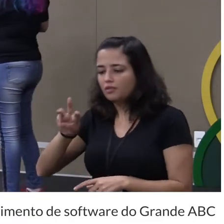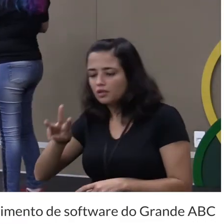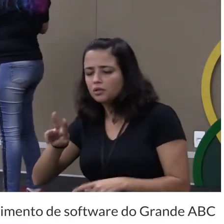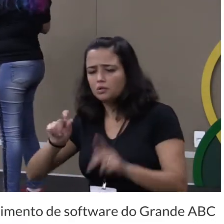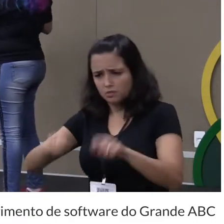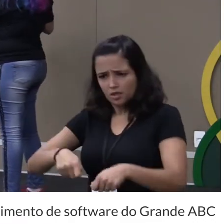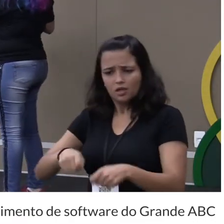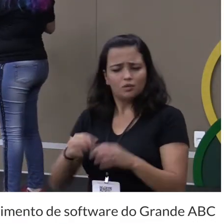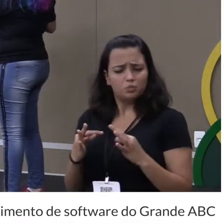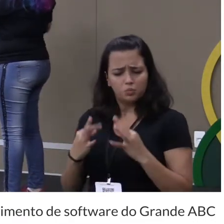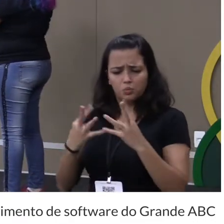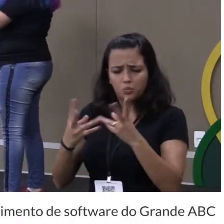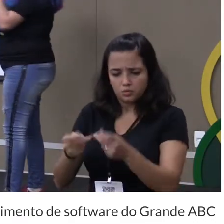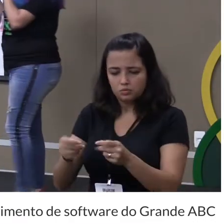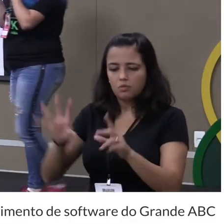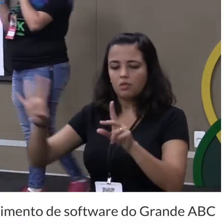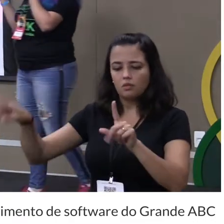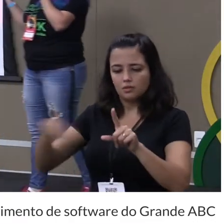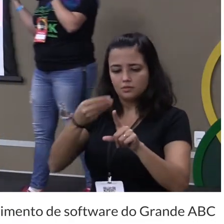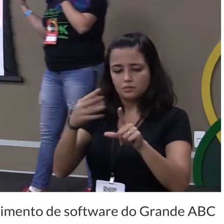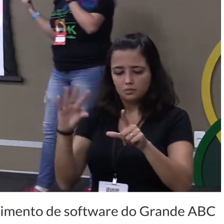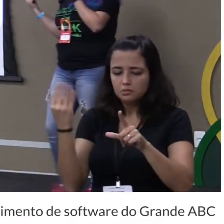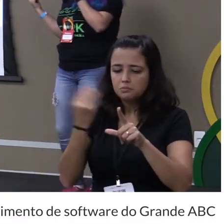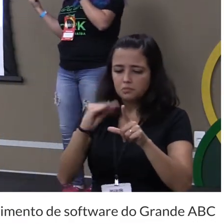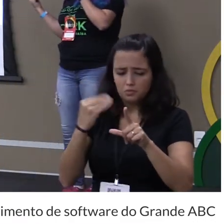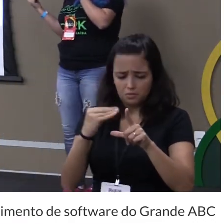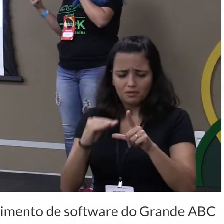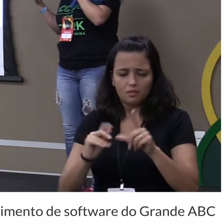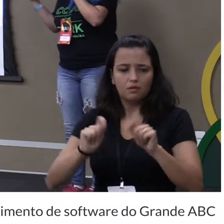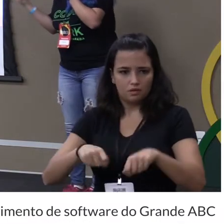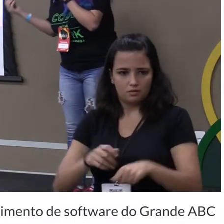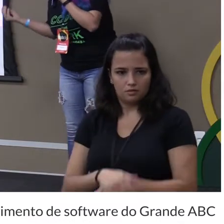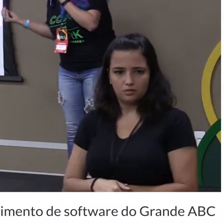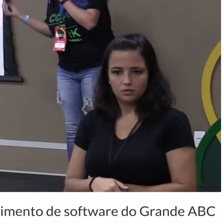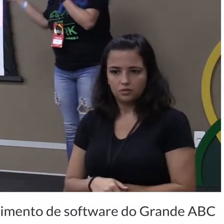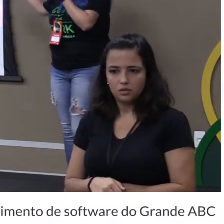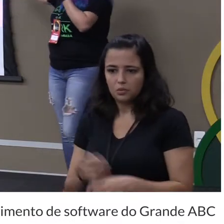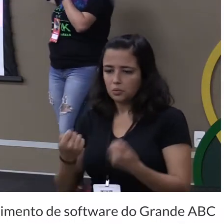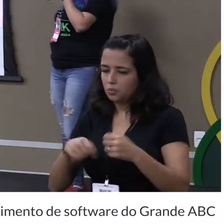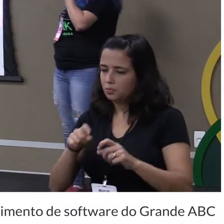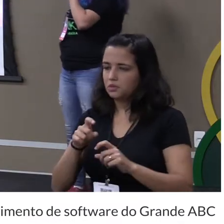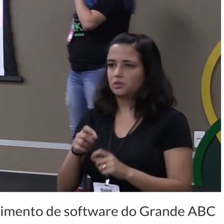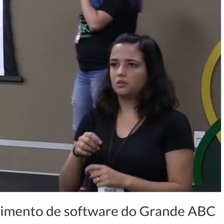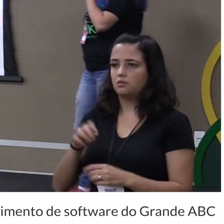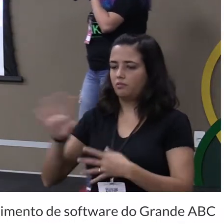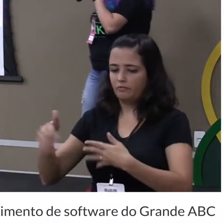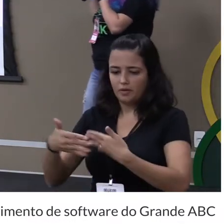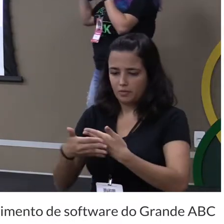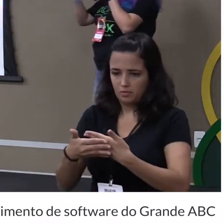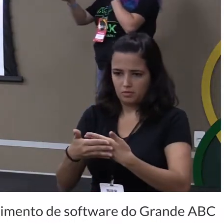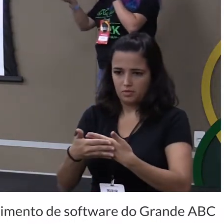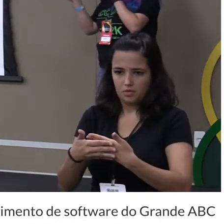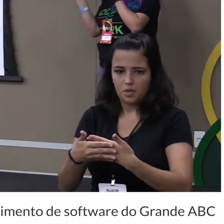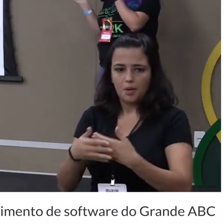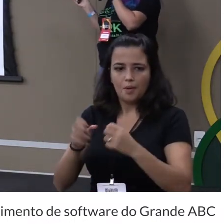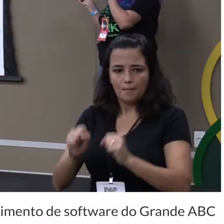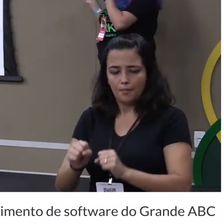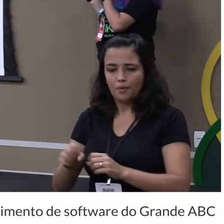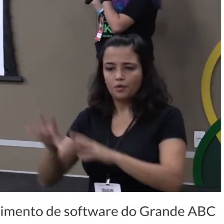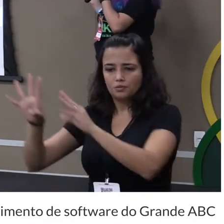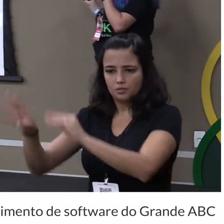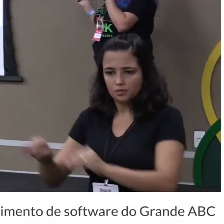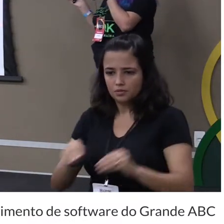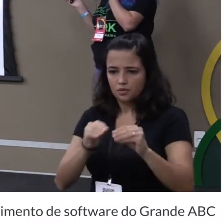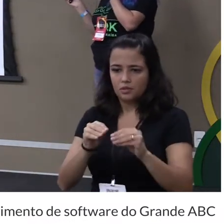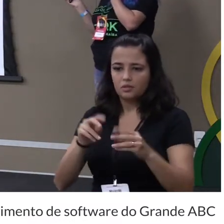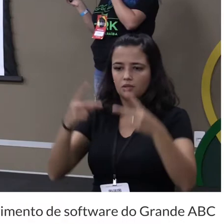funcionam com tudo e aí o Polymer fechou eles nem precisam de framework para funcionar você pode importar eles no HTML